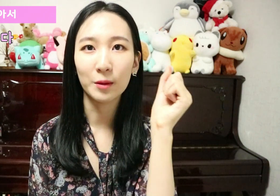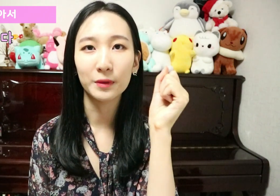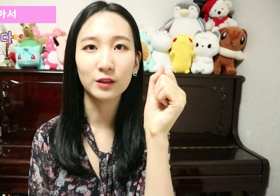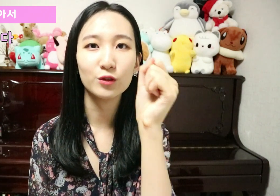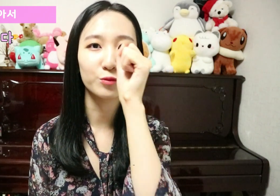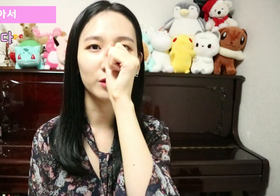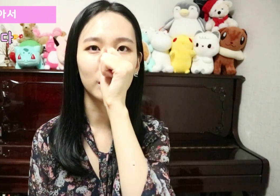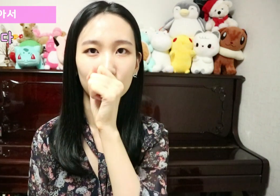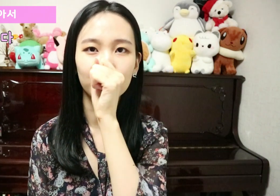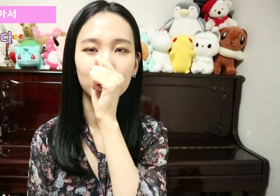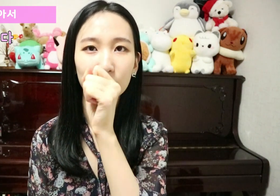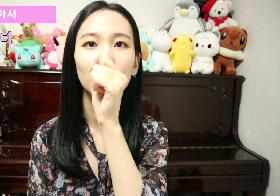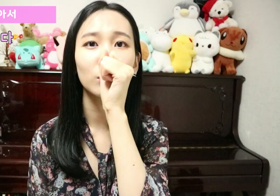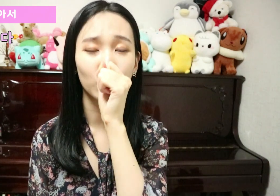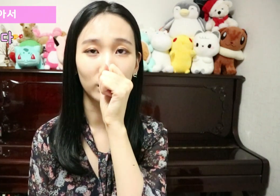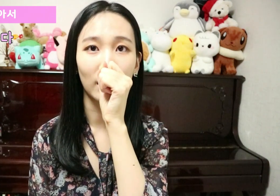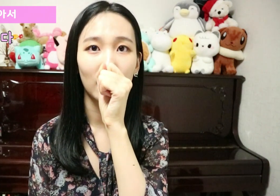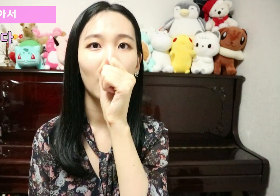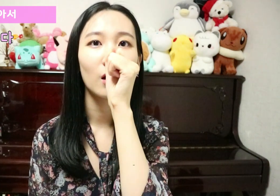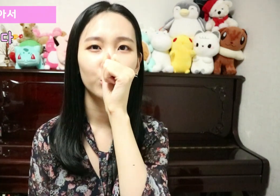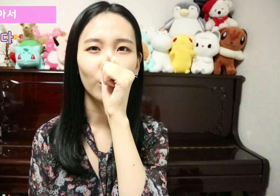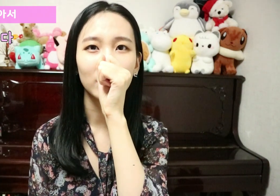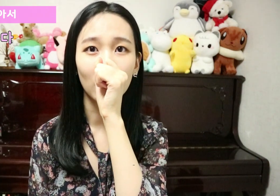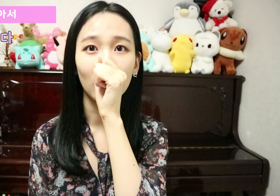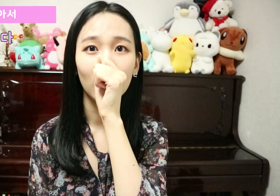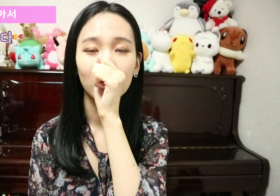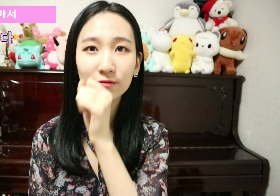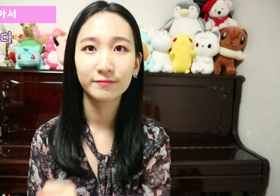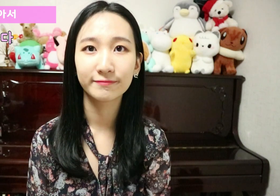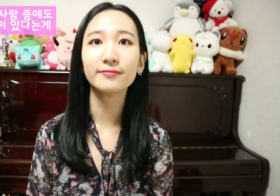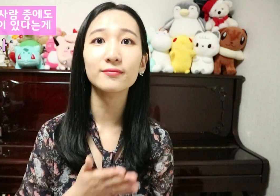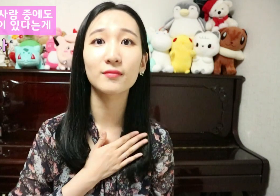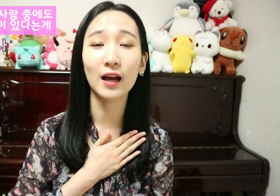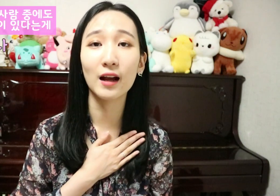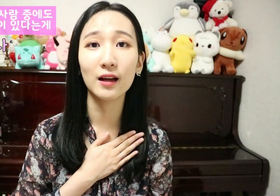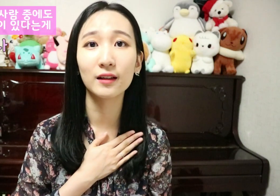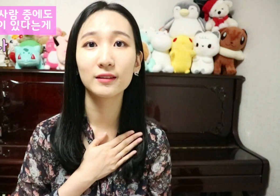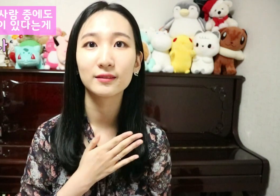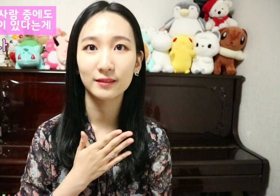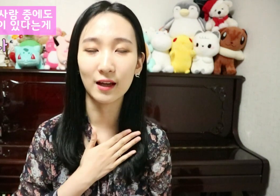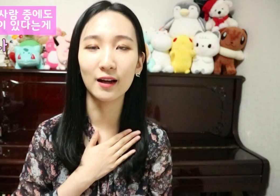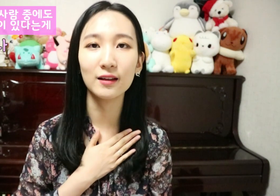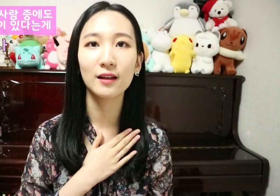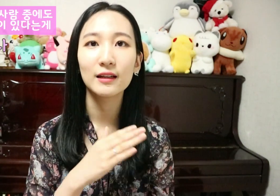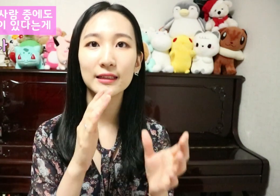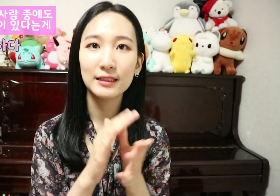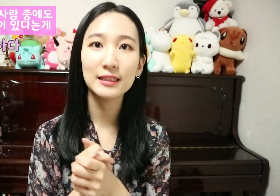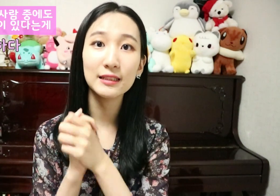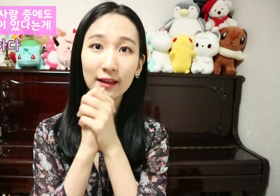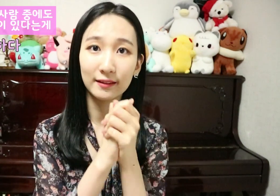앞에서 주먹을 이렇게 쥐고 있으면 좋다 좋아서 나랑 나랑 친한